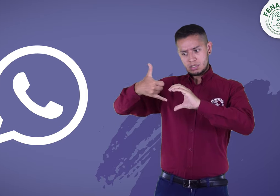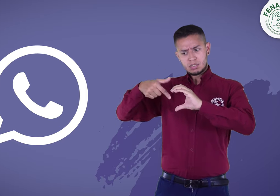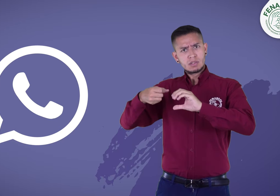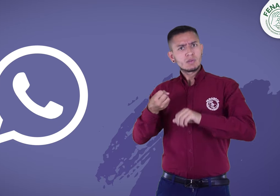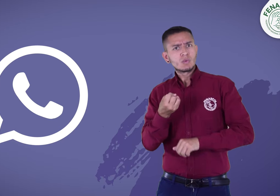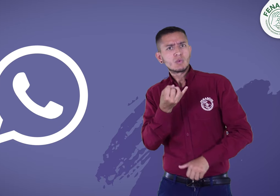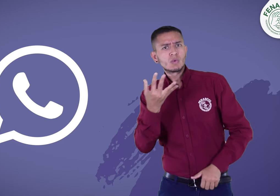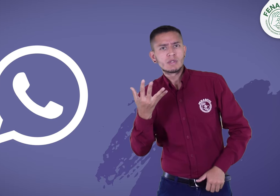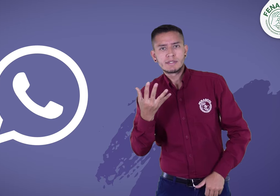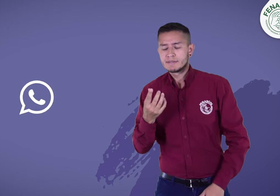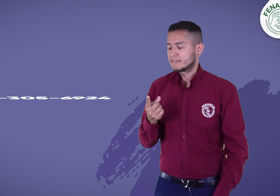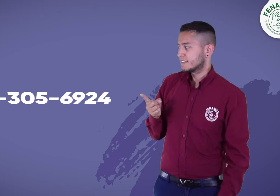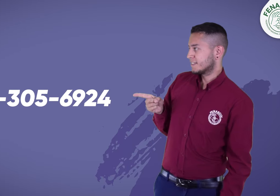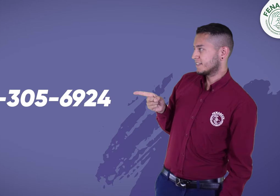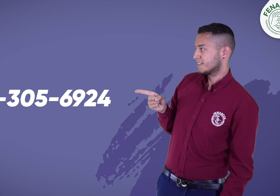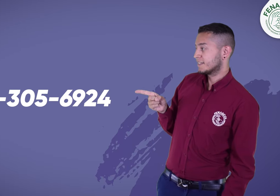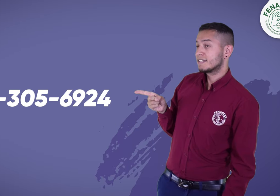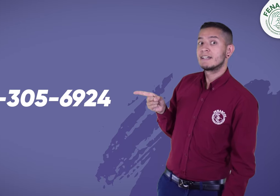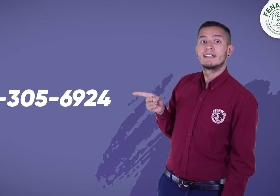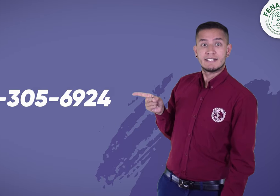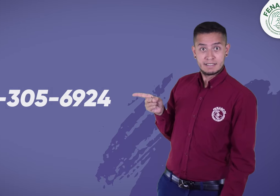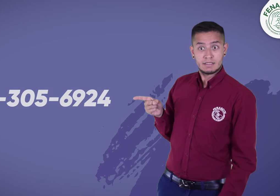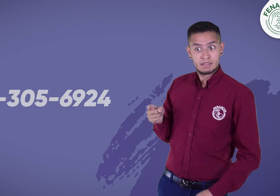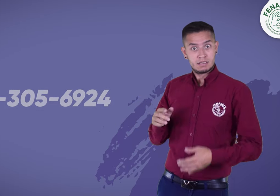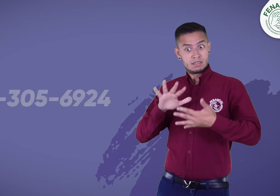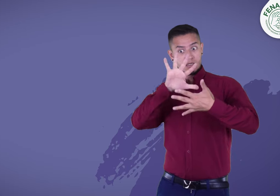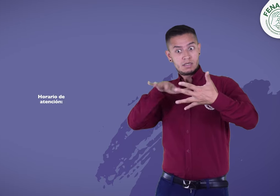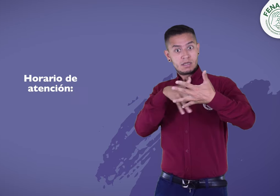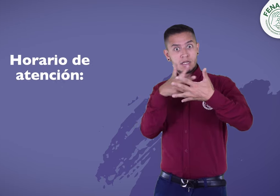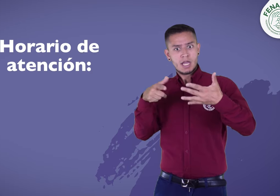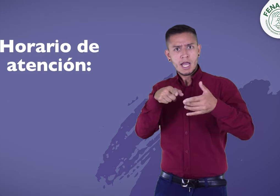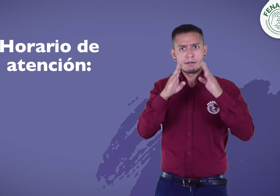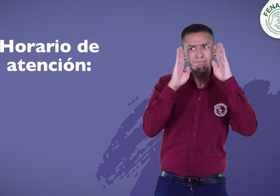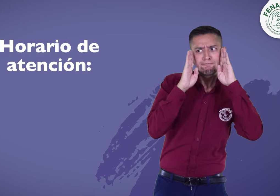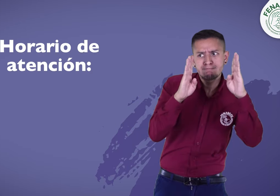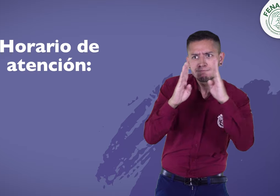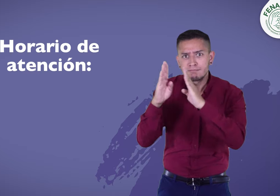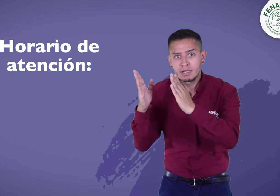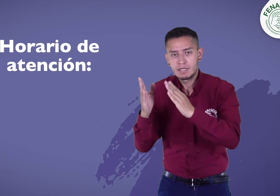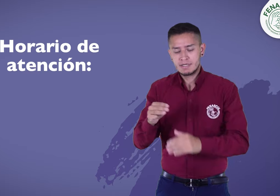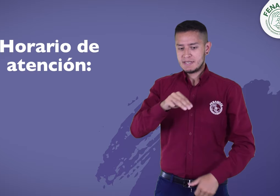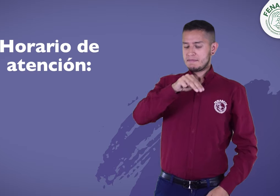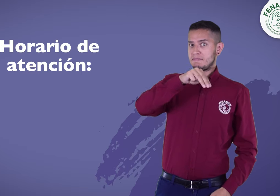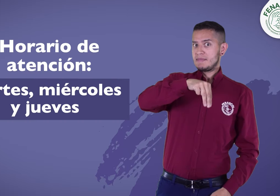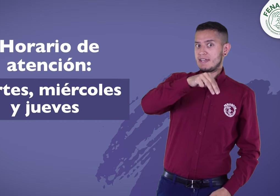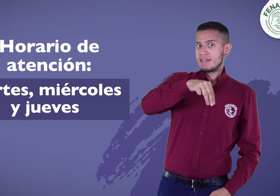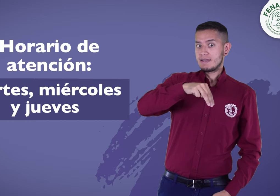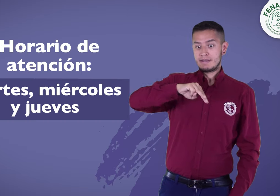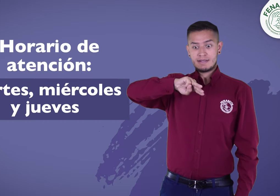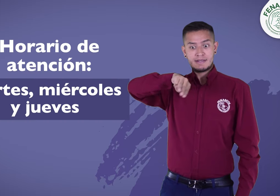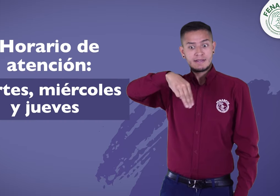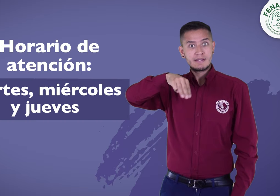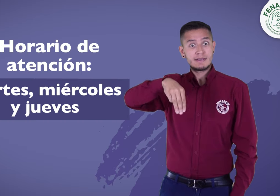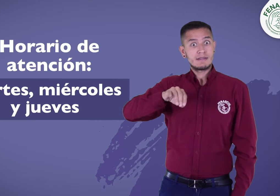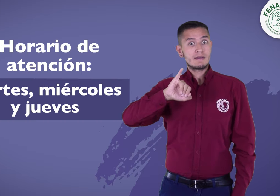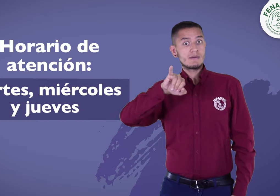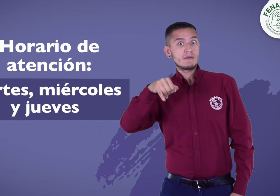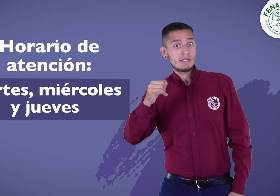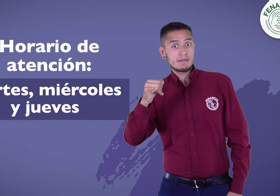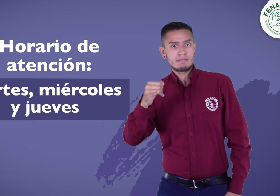315-305-6924. Y el horario de atención de esos días, que son martes, miércoles